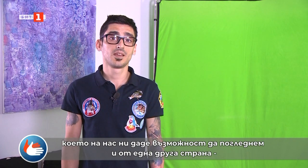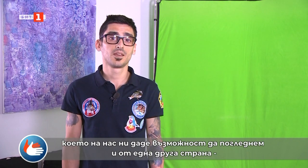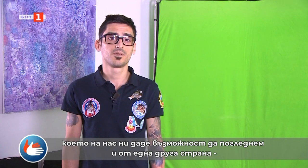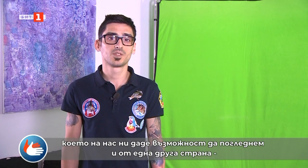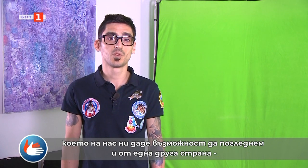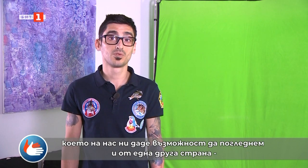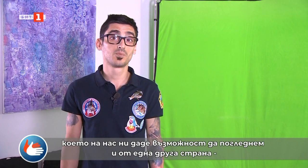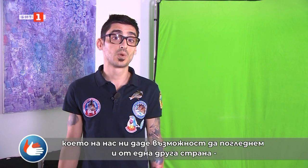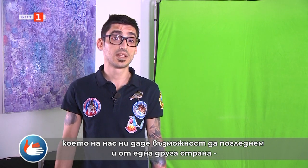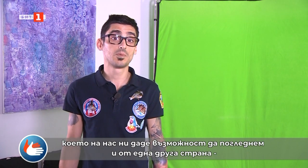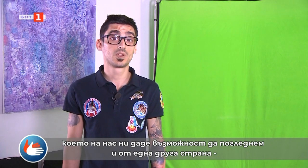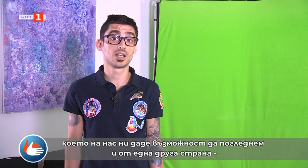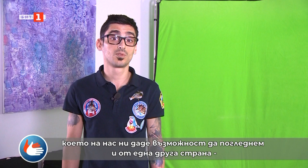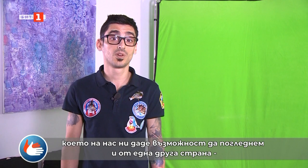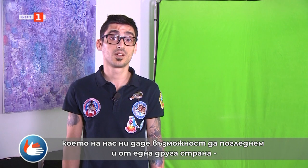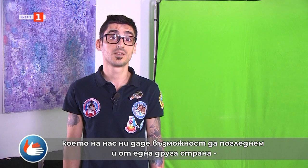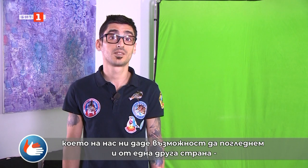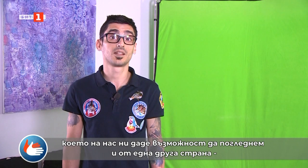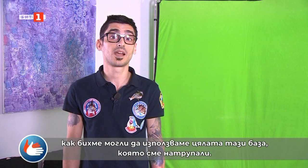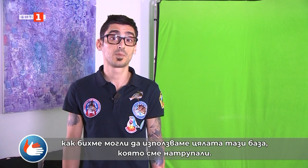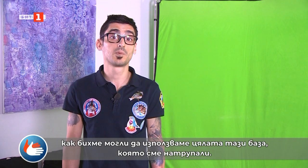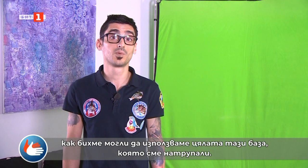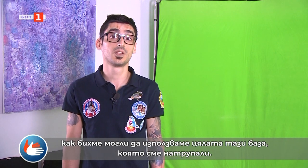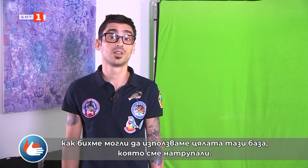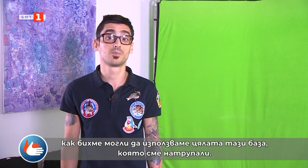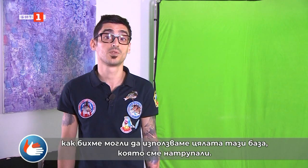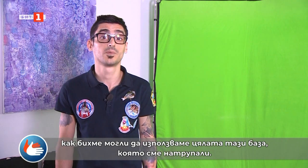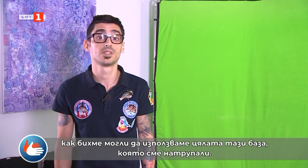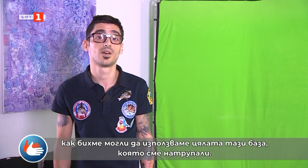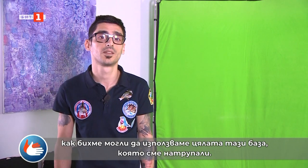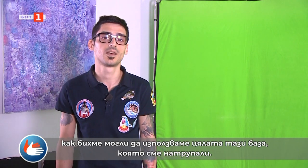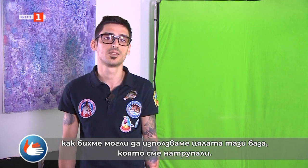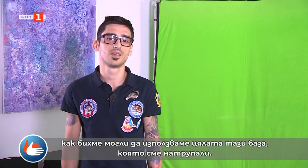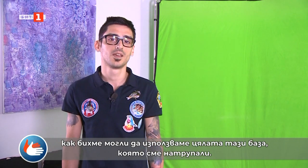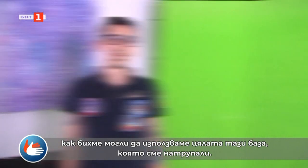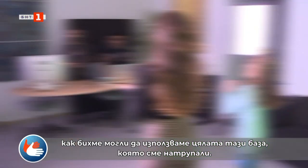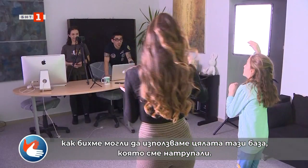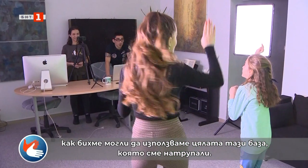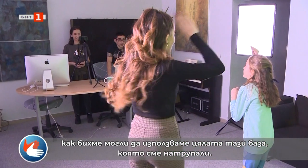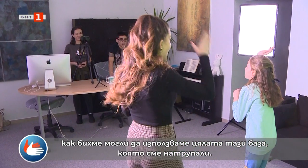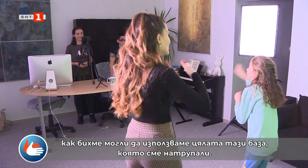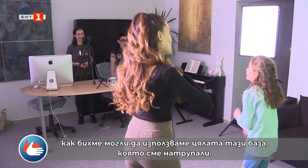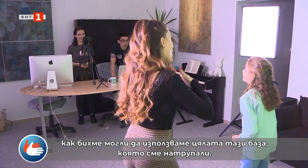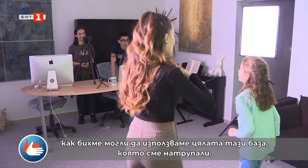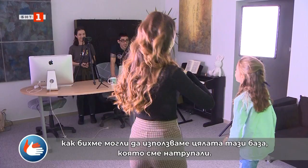възможност да погледнем и от една друга страна, как бихме могли да използваме цялата тази база, която сме натрупвали.